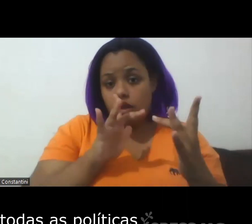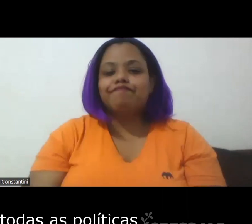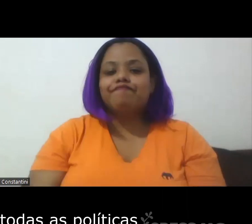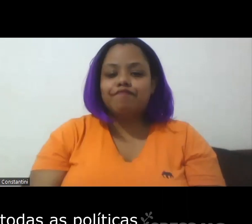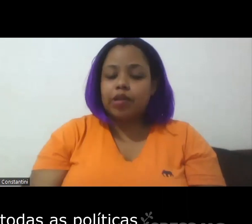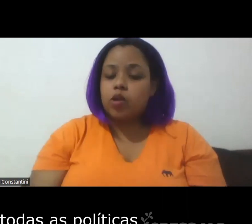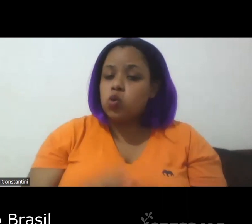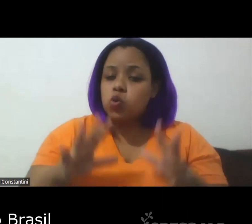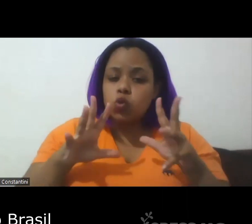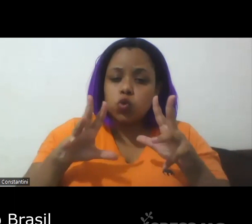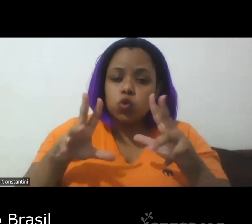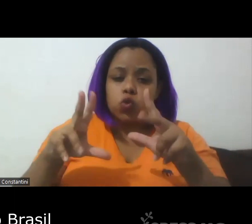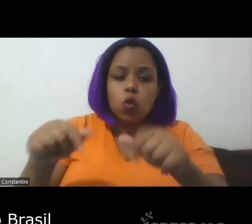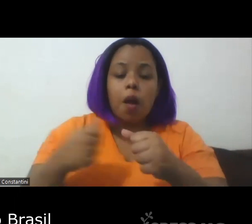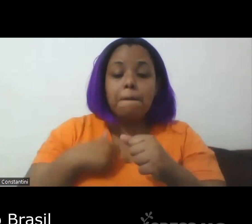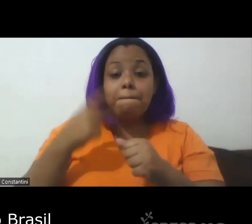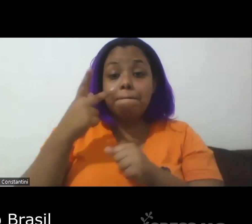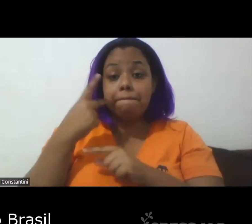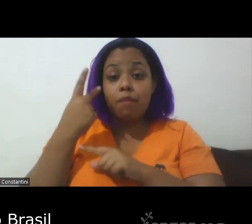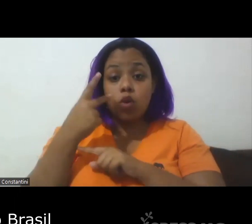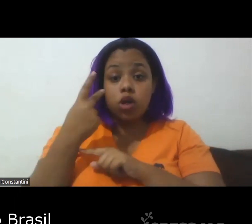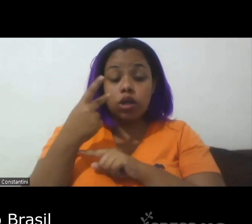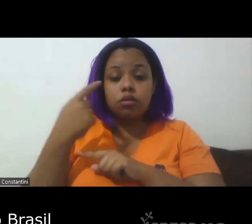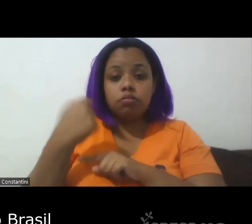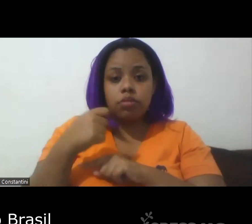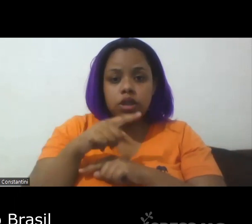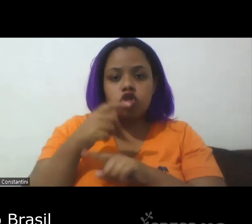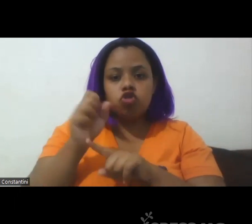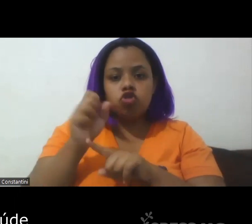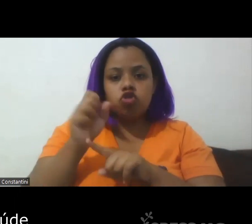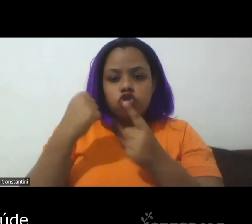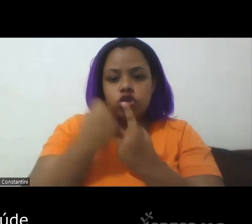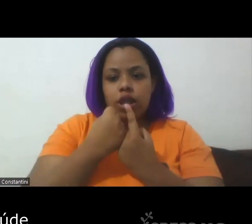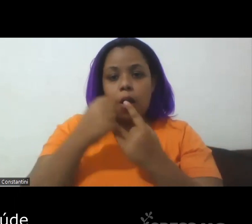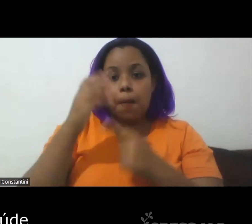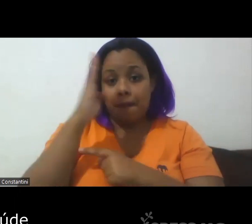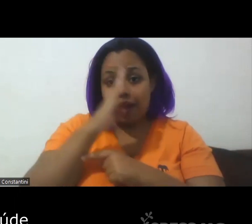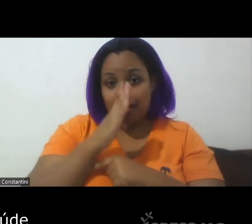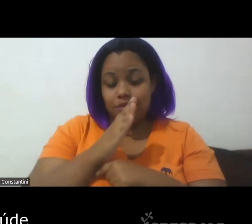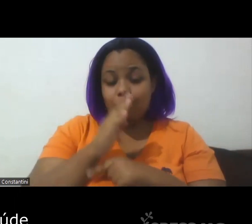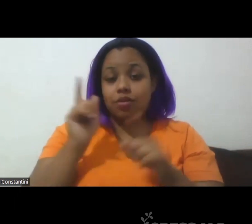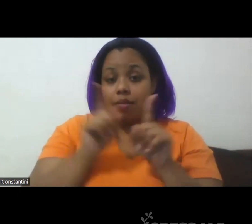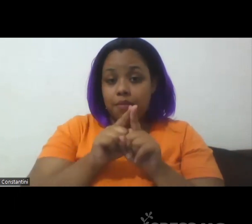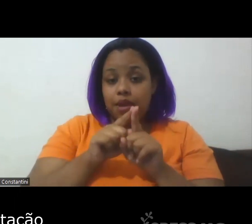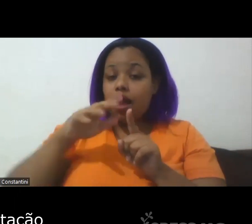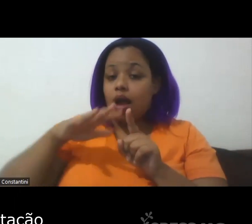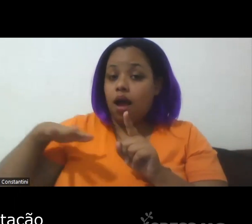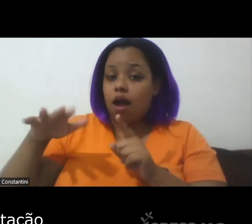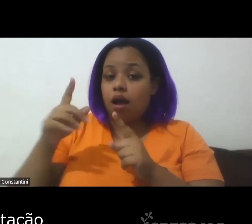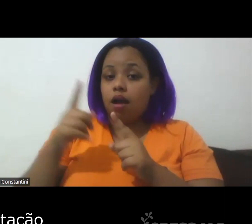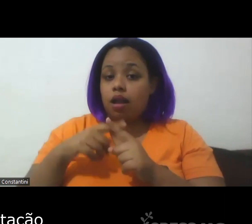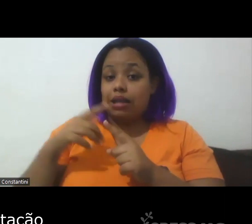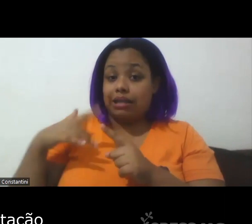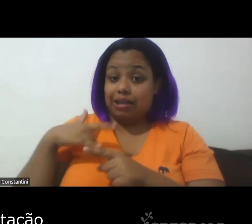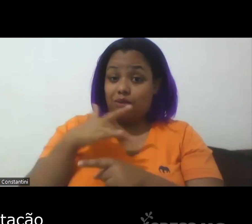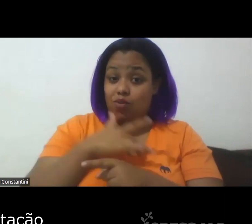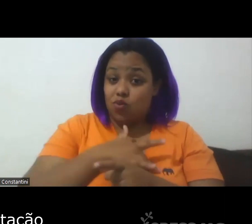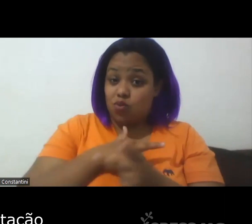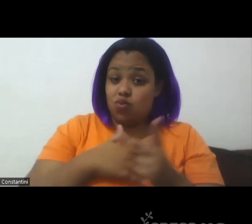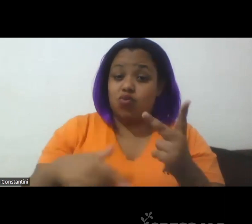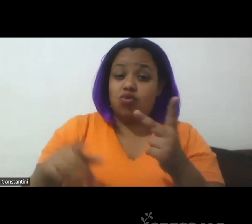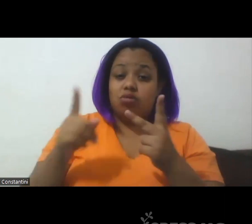as políticas sociais no Brasil, a da saúde, a da